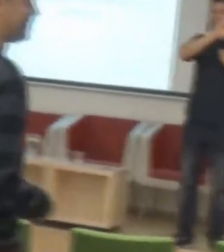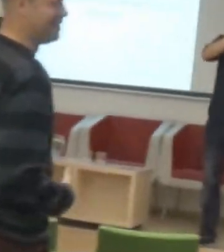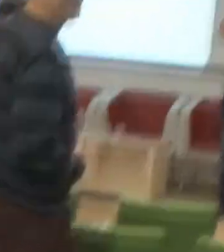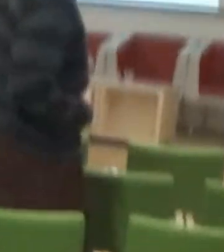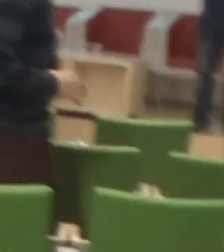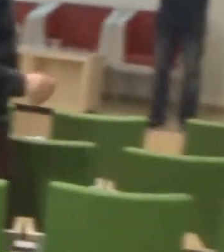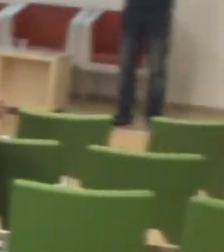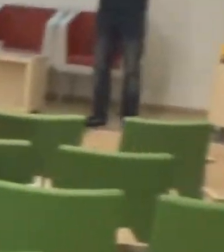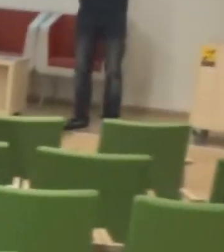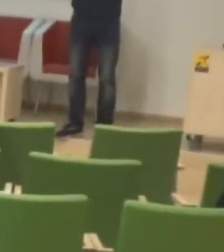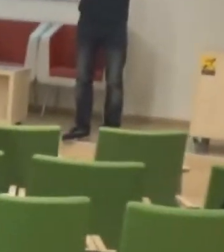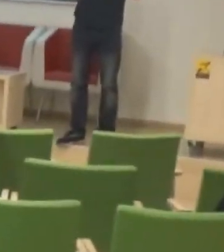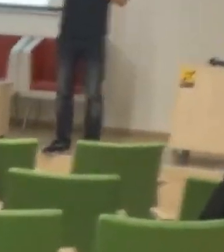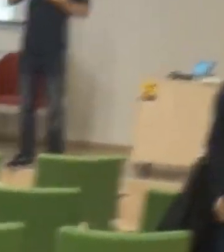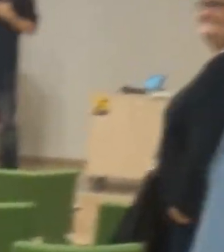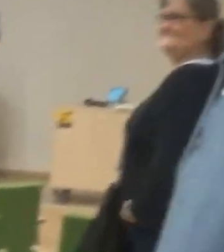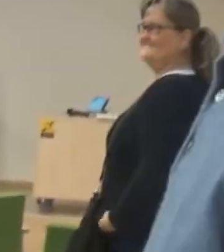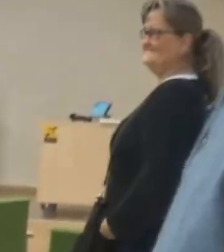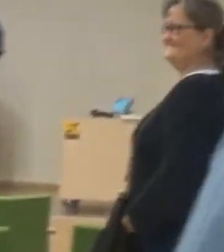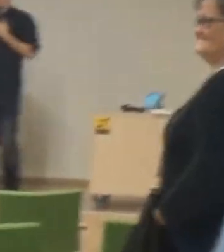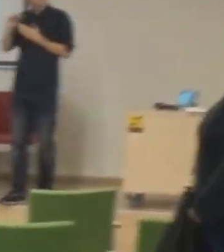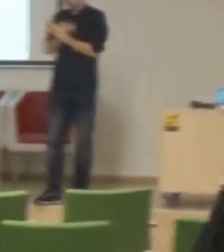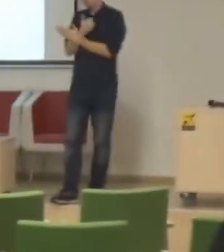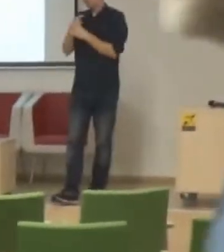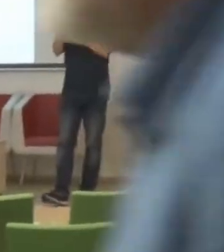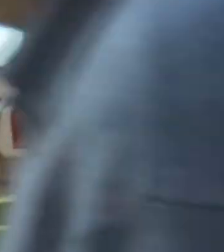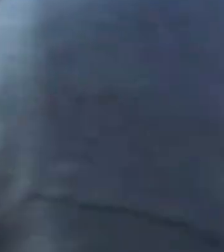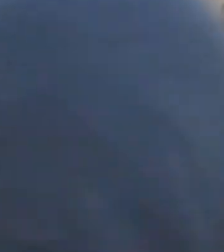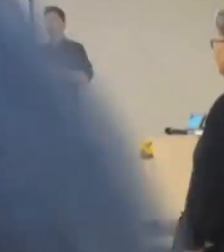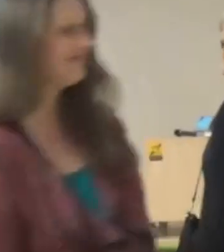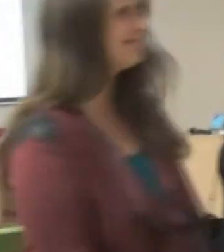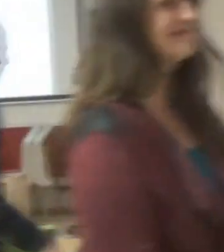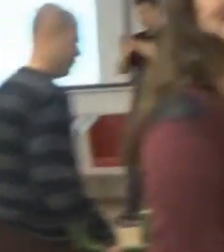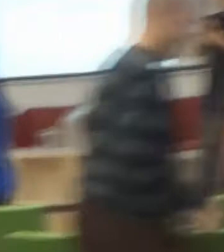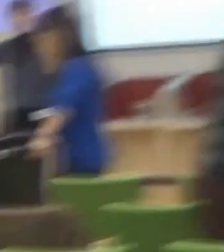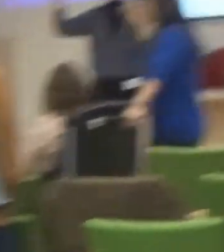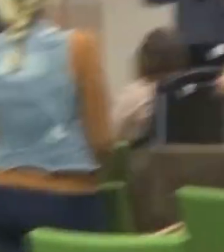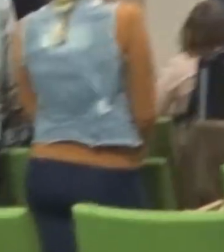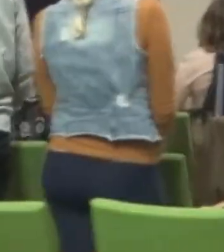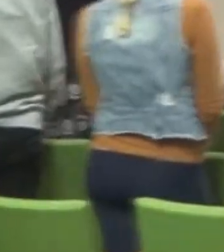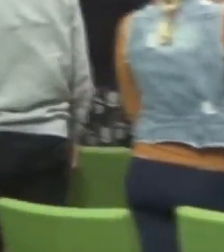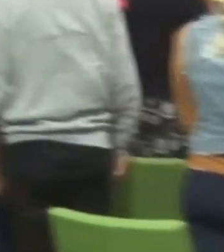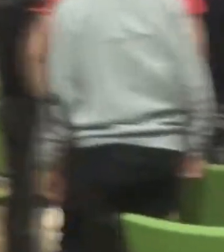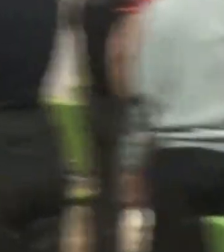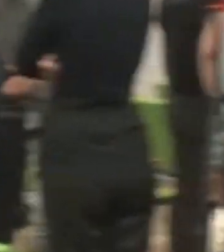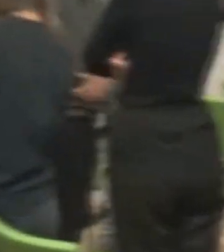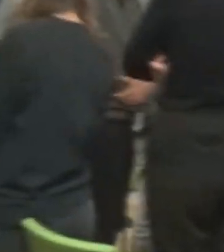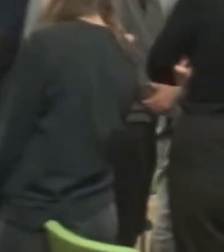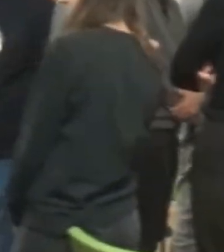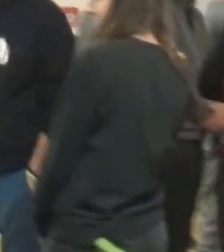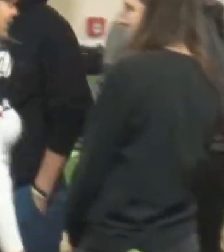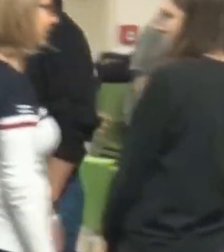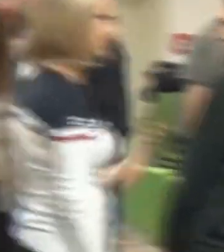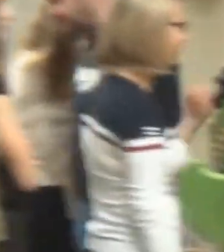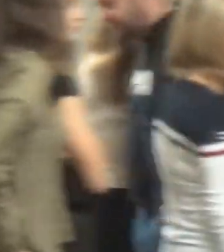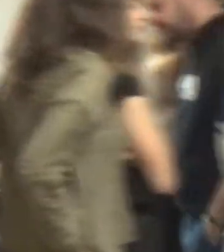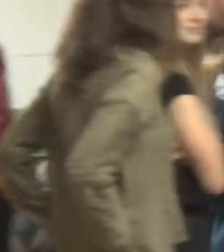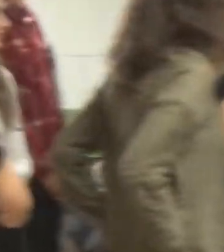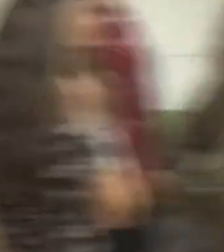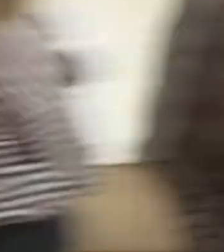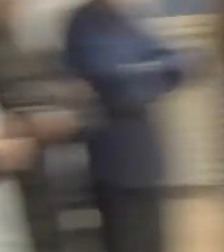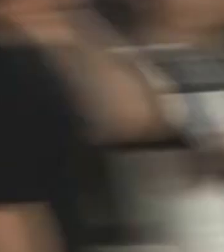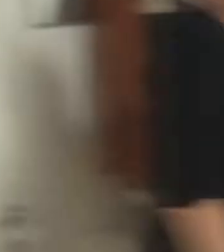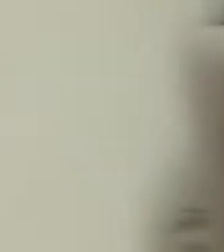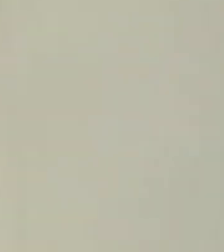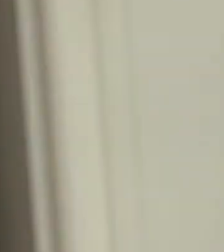Pokud zahlasíte, dozvíte se bez problému, co potřebujete, tak u mě. Pokud je to dla vás nesrozumitelné, máte problém tam najít, co potřebujete, tak